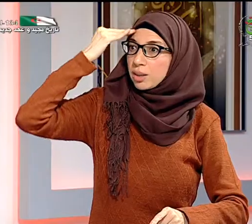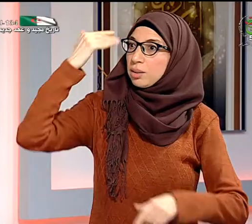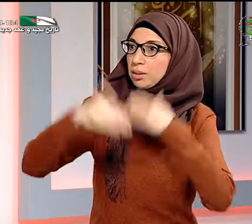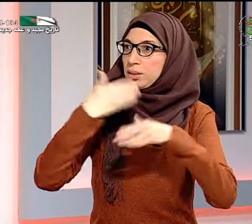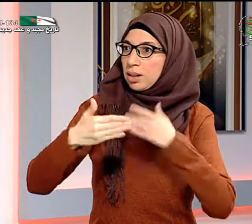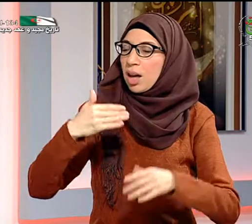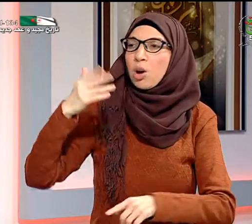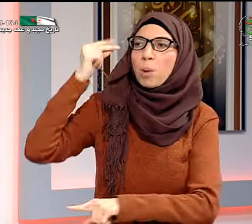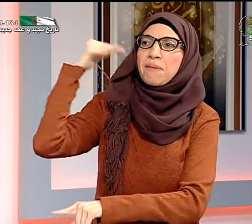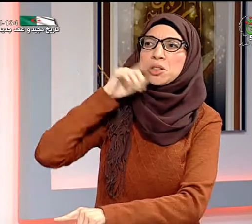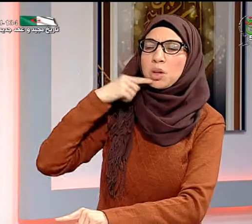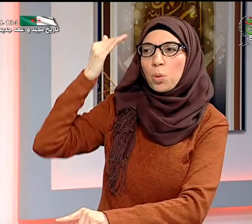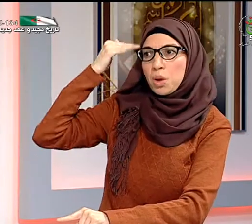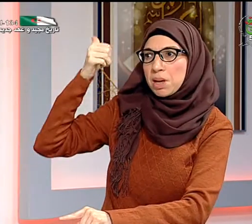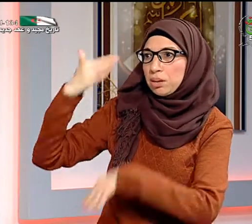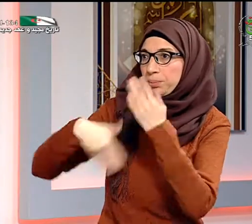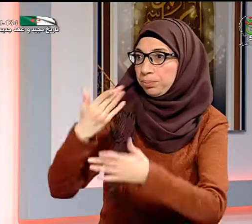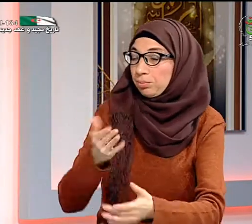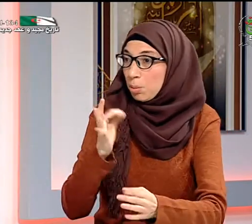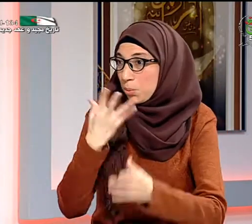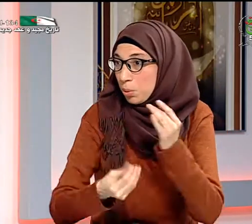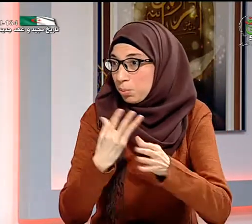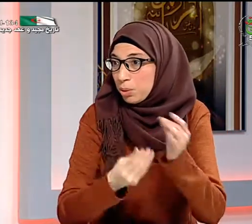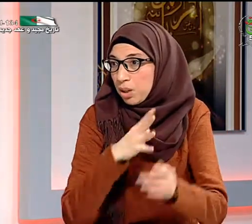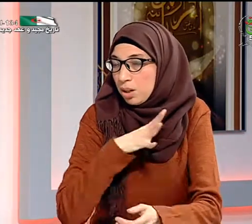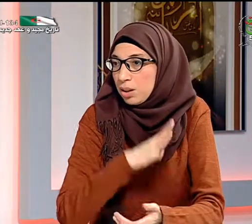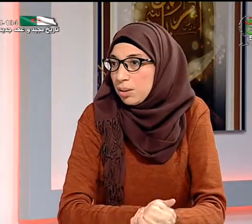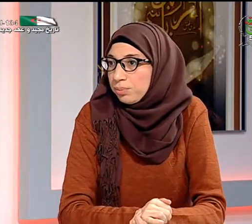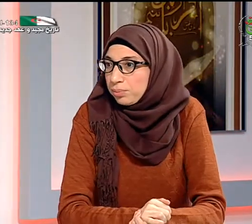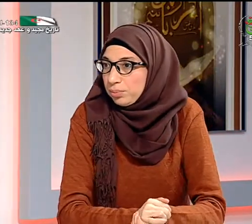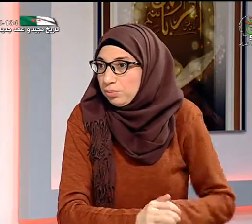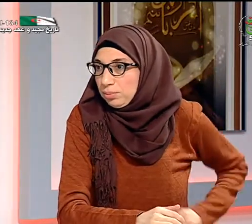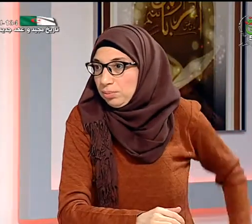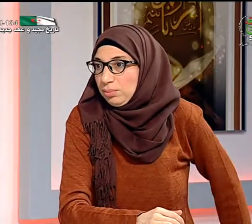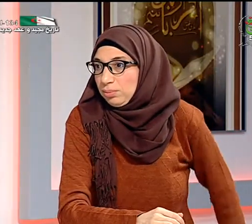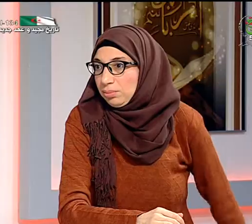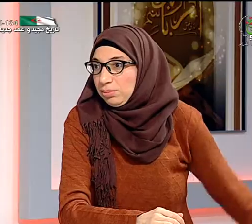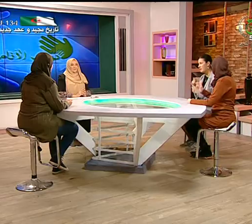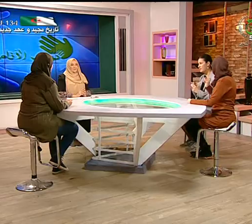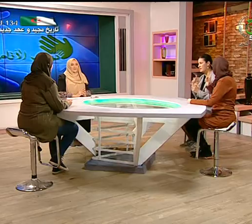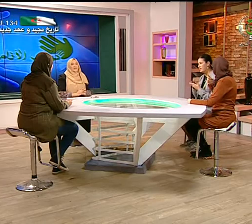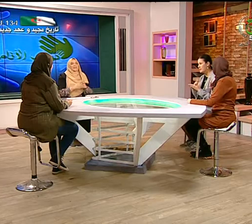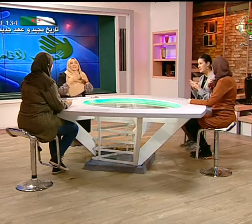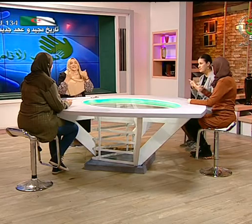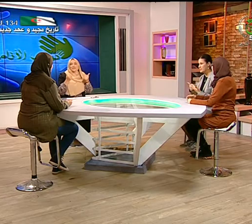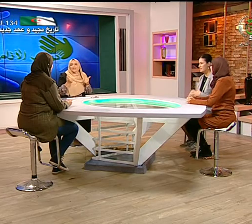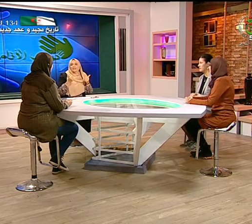الكتابة ولا القراءة بل فقط الإشارة والصراخ وهذا نقص في التعليم جيد